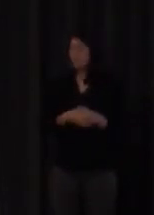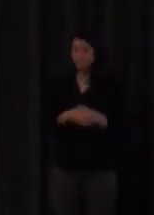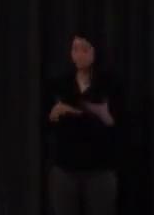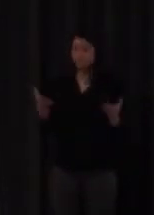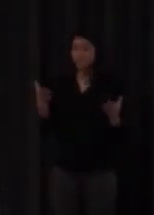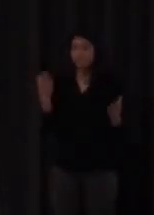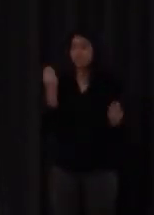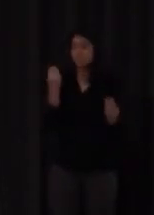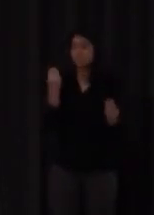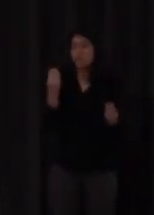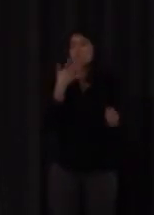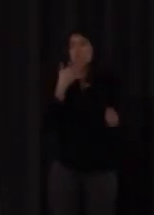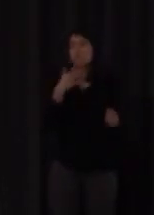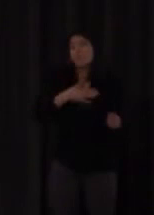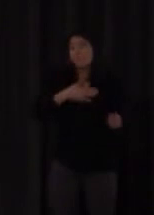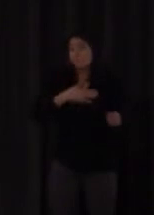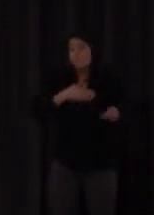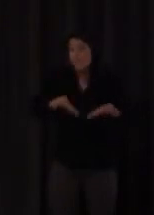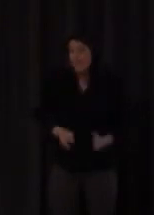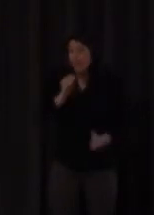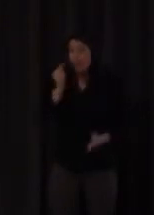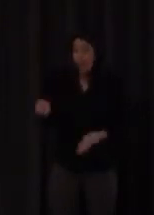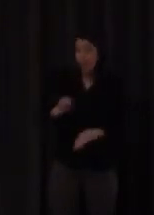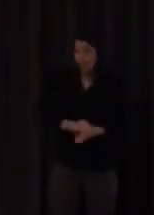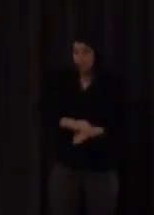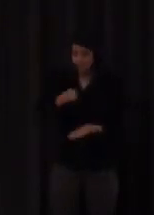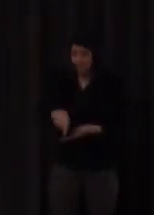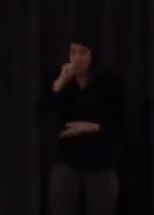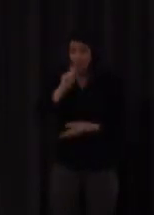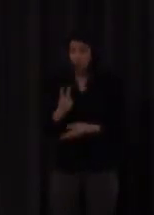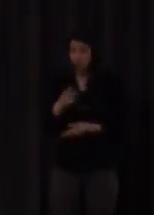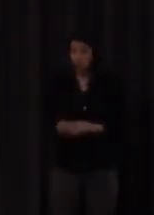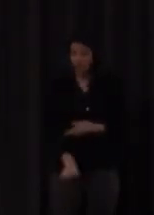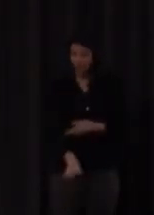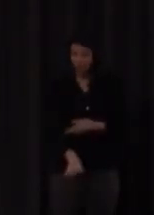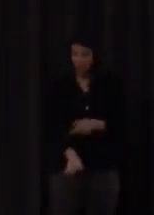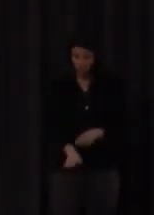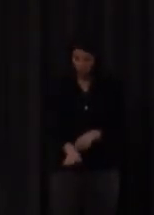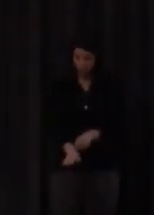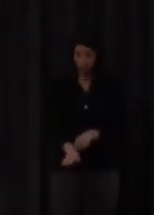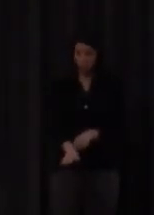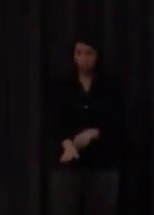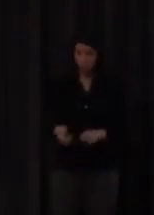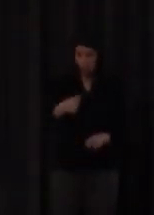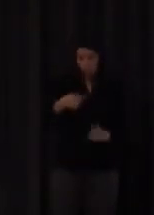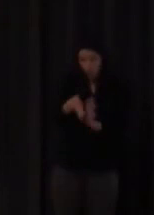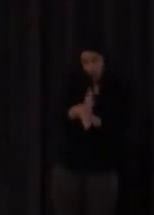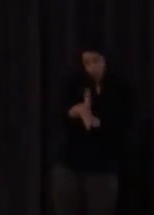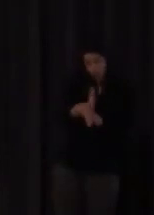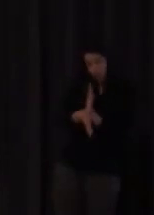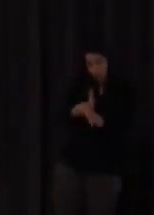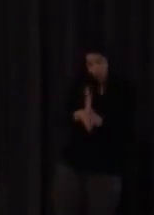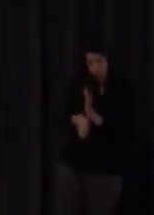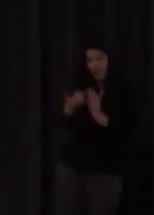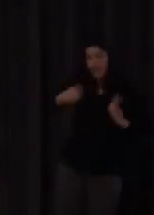traigo el ejemplo a través de mi hijo son fenómenos que está pasando un bebé de dos años por ello y que no hace falta que con doce nadie te los